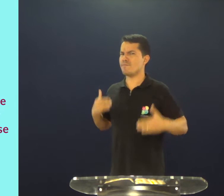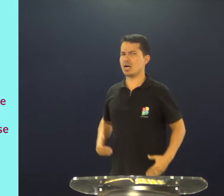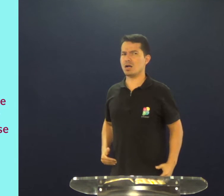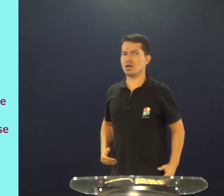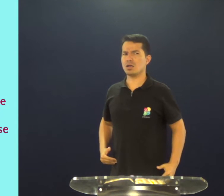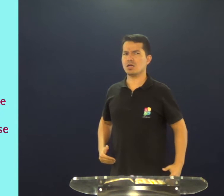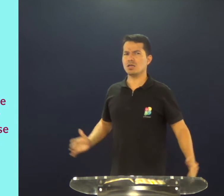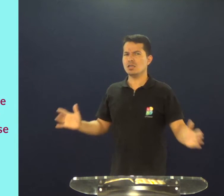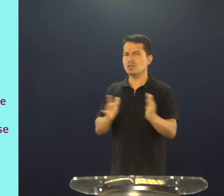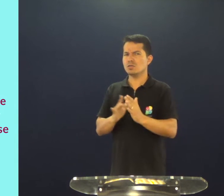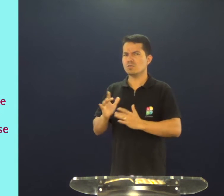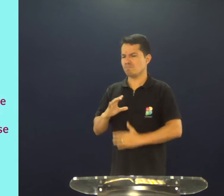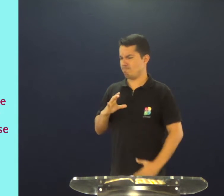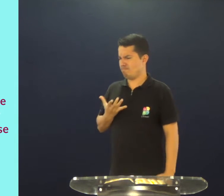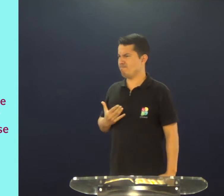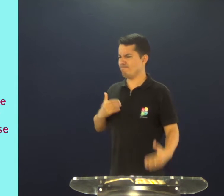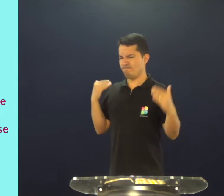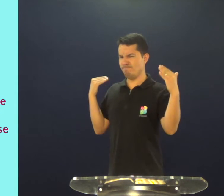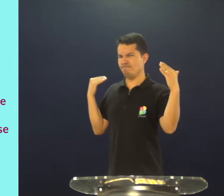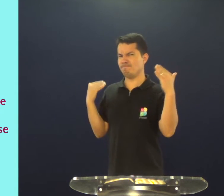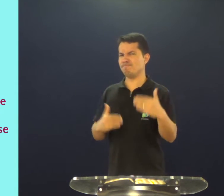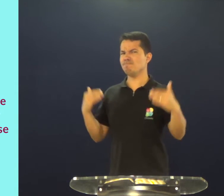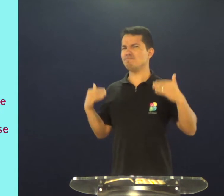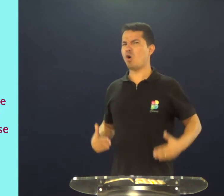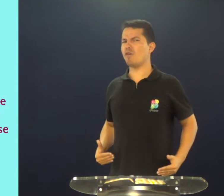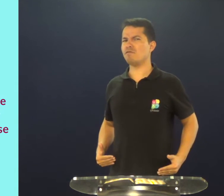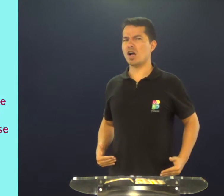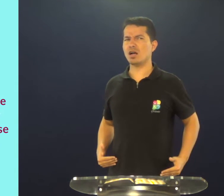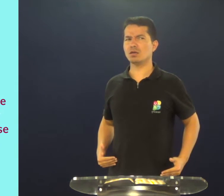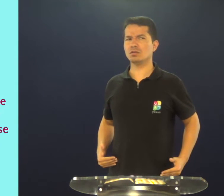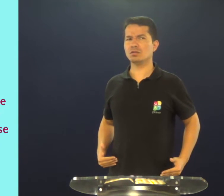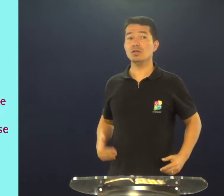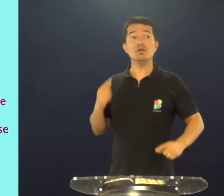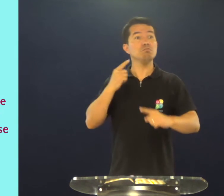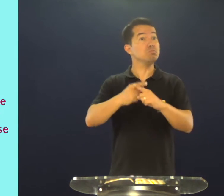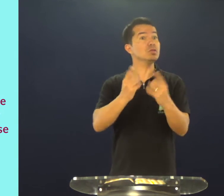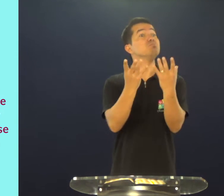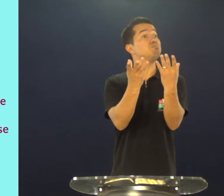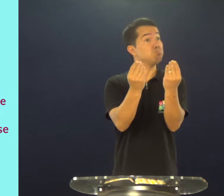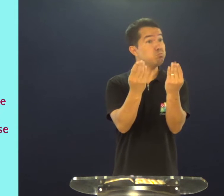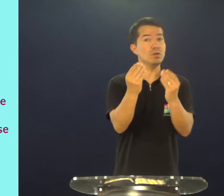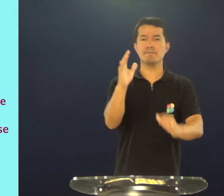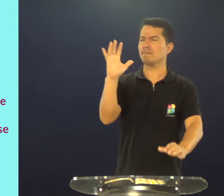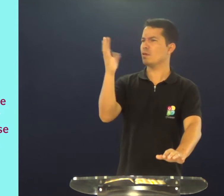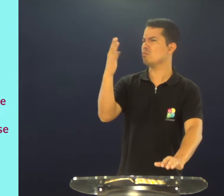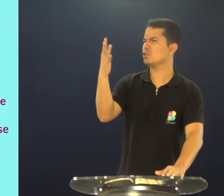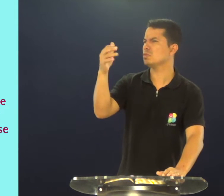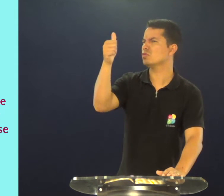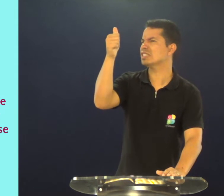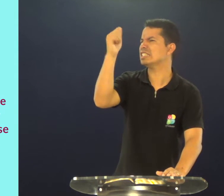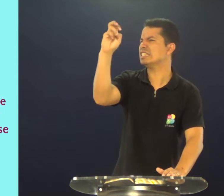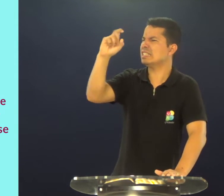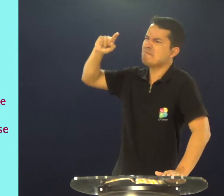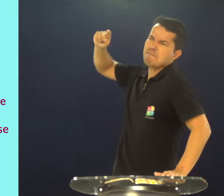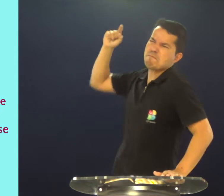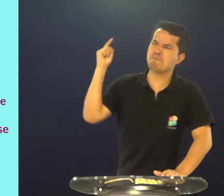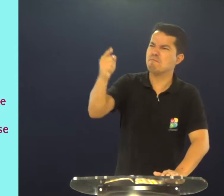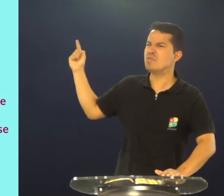o que acontece? Jesus resolve fazer uma prova, eu acho, ele resolve fazer uma prova, porque mais ou menos